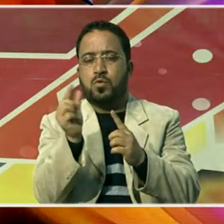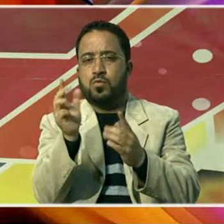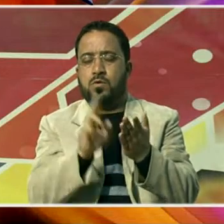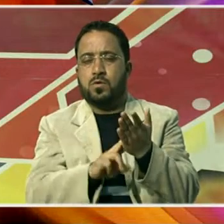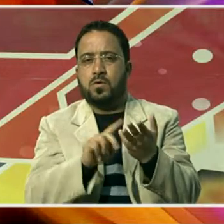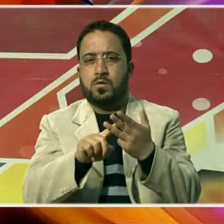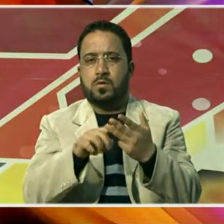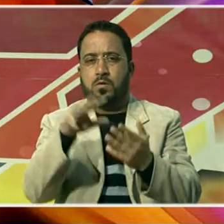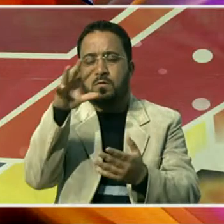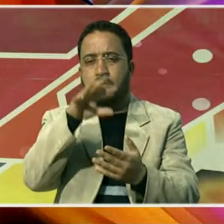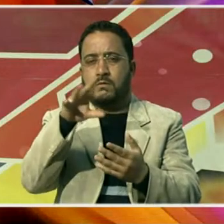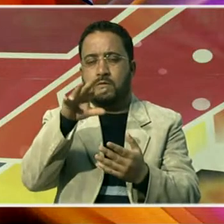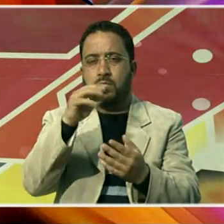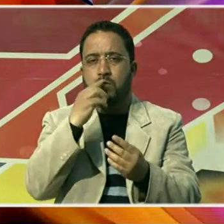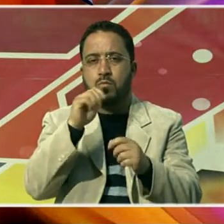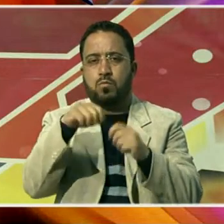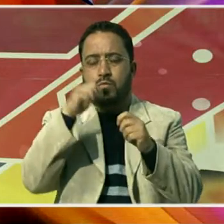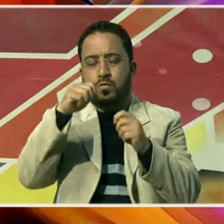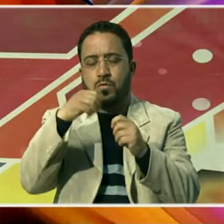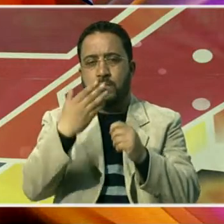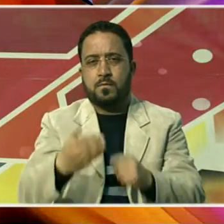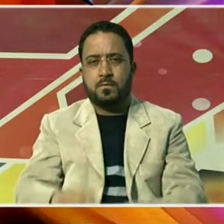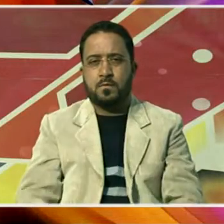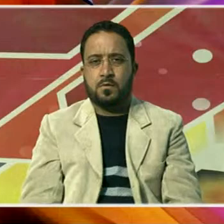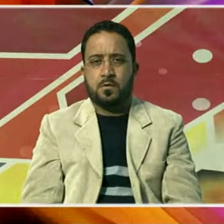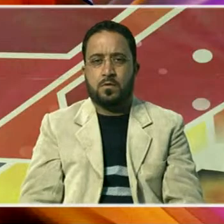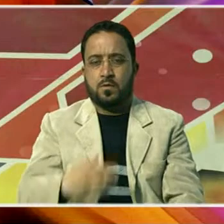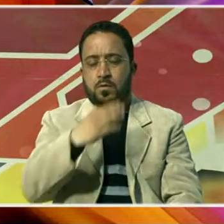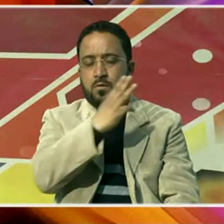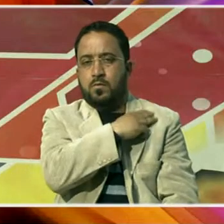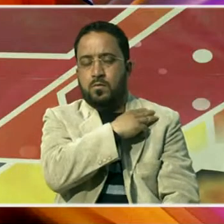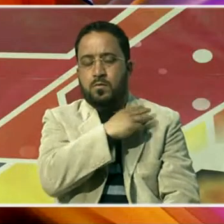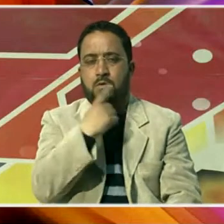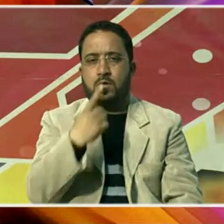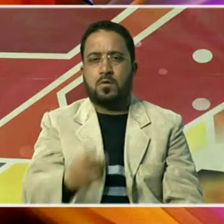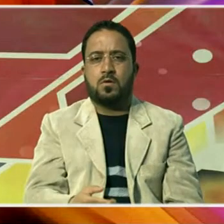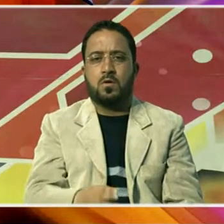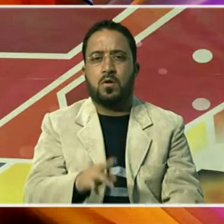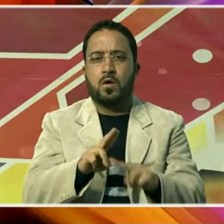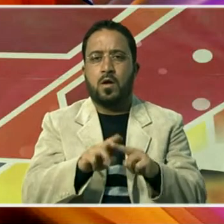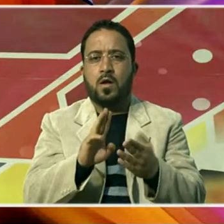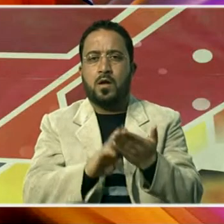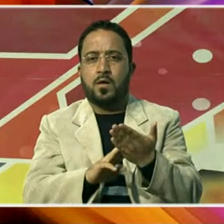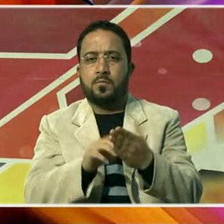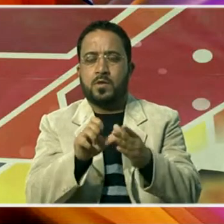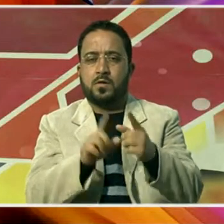ایک پروگرام میں حفاظتی عملے کے شہدہ کے لوحکین کو